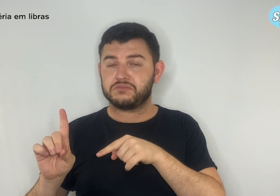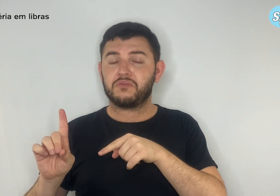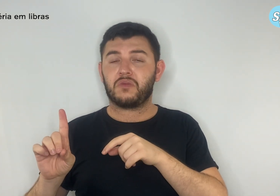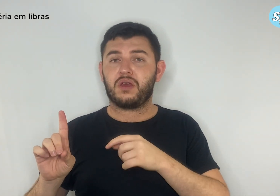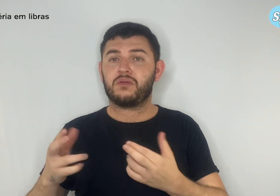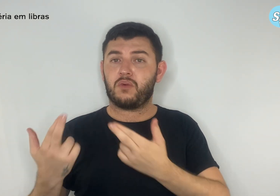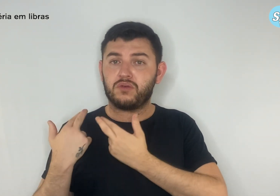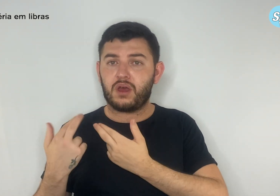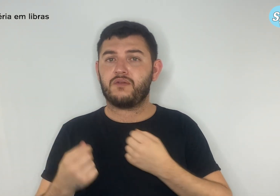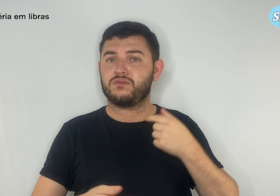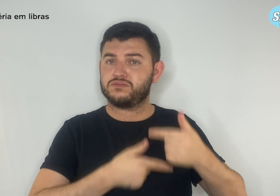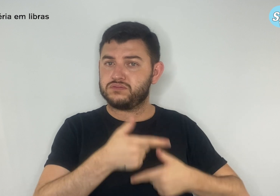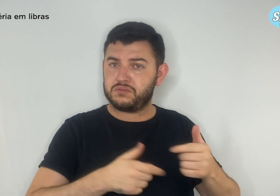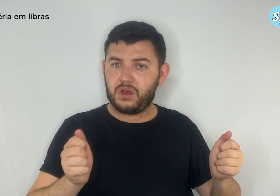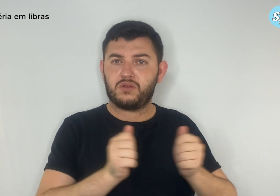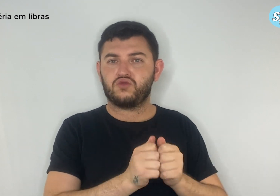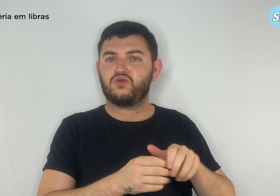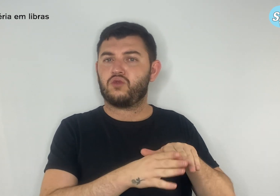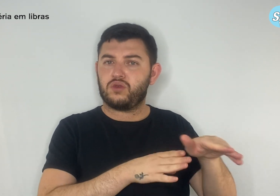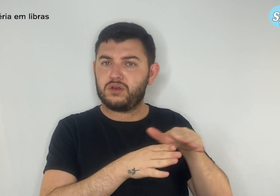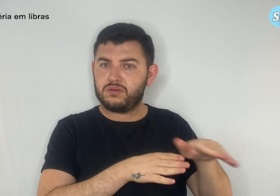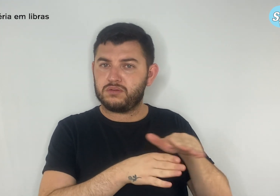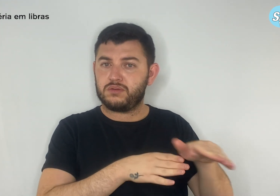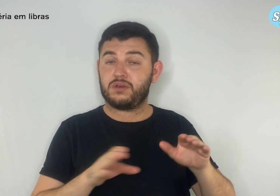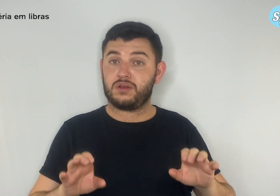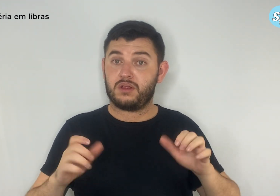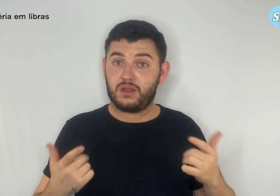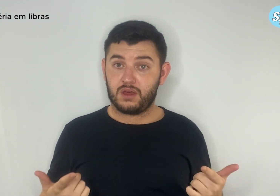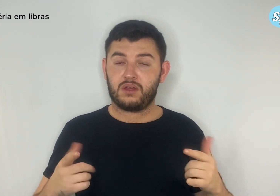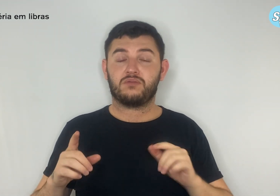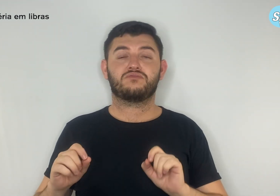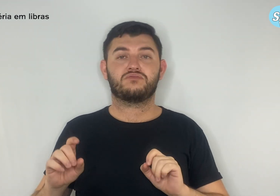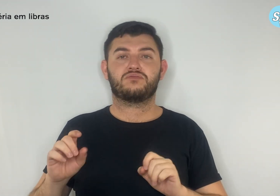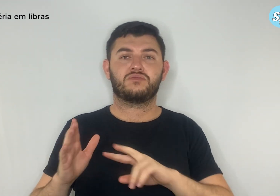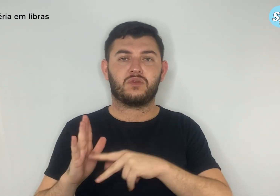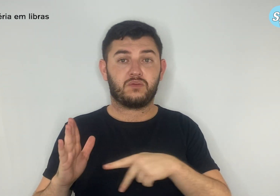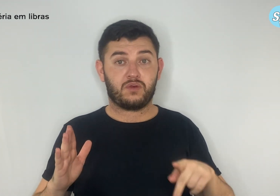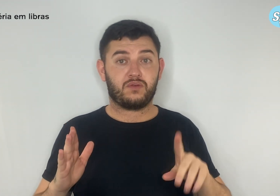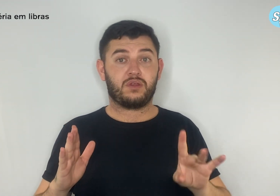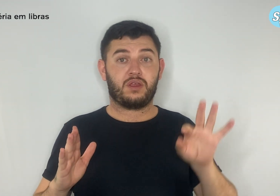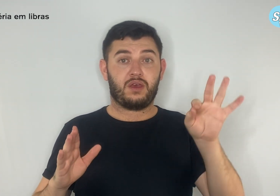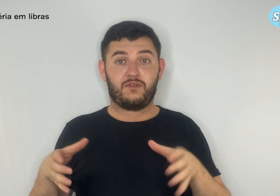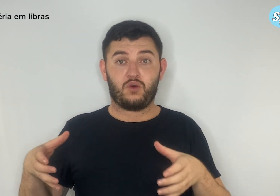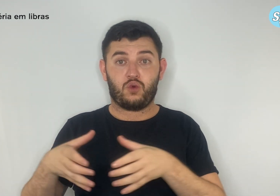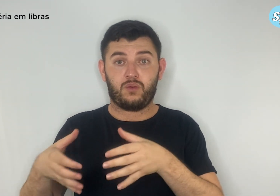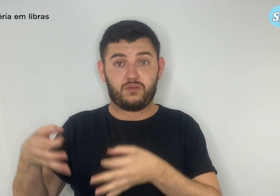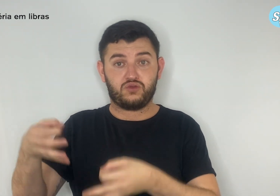primeiro passo, o Departamento Jurídico do Simpro acolherá esses profissionais e dará